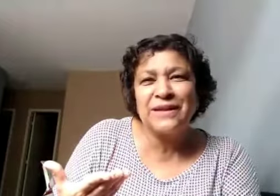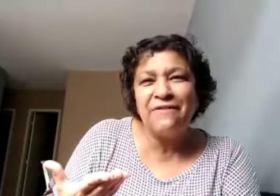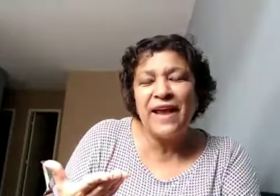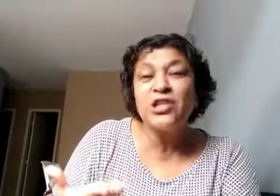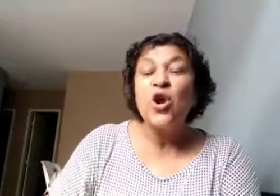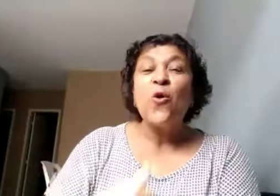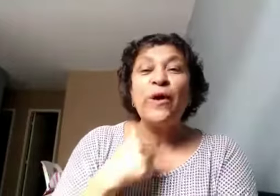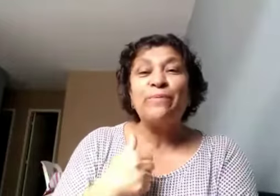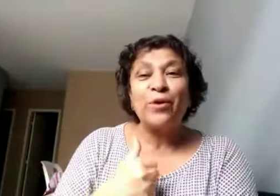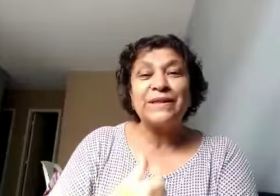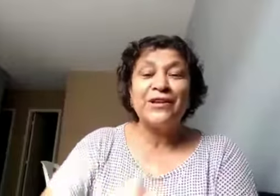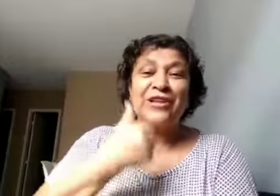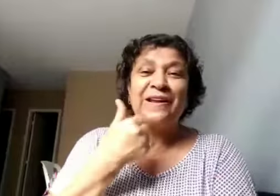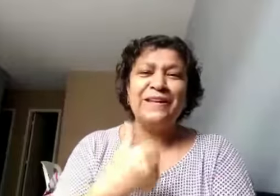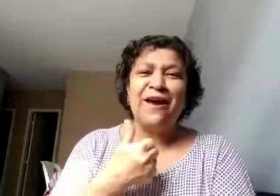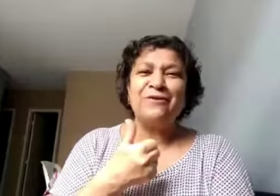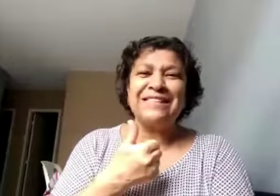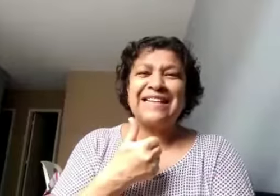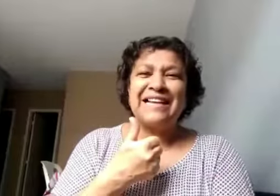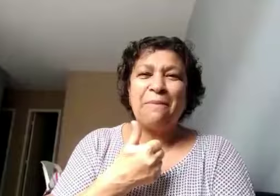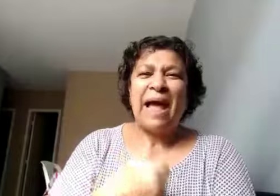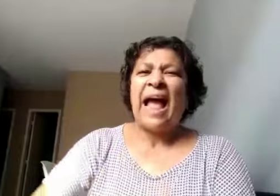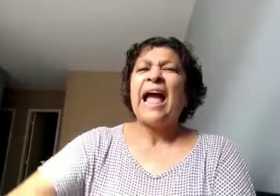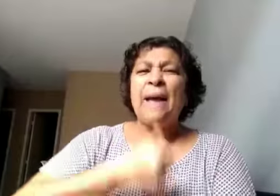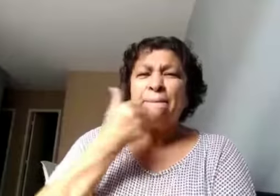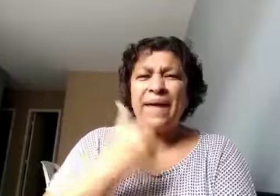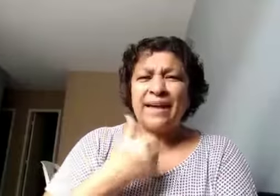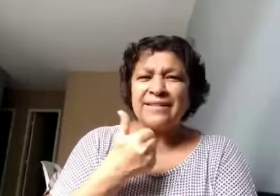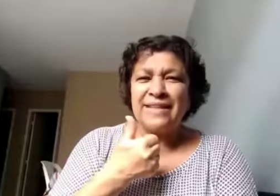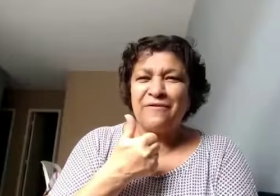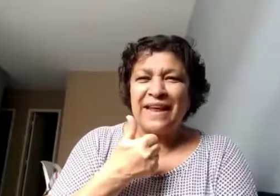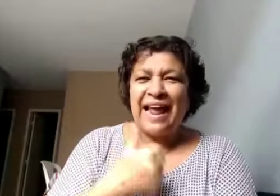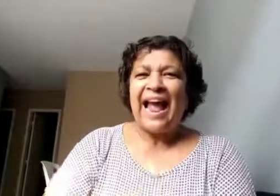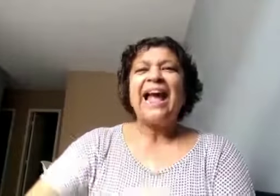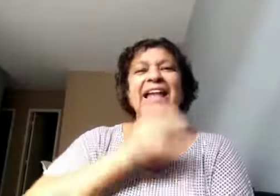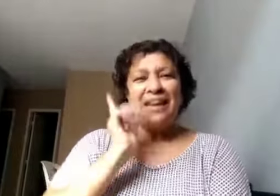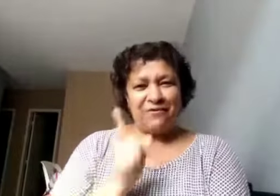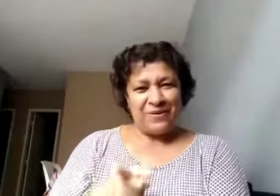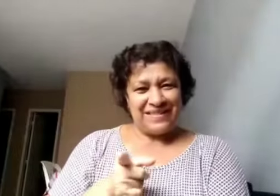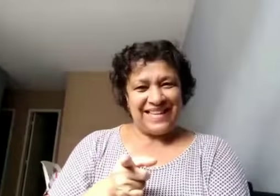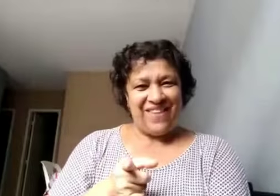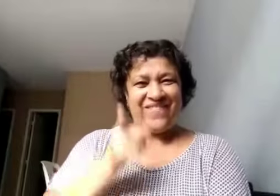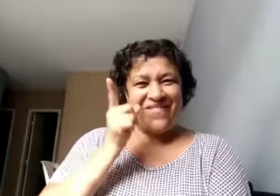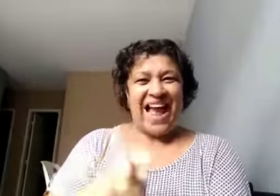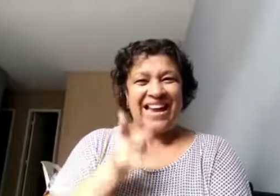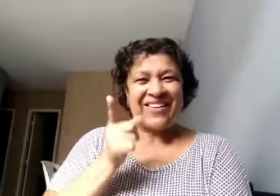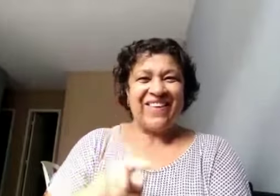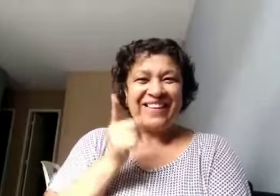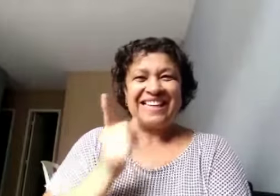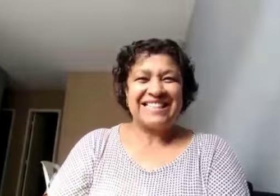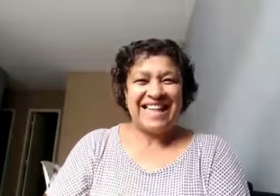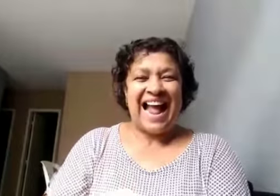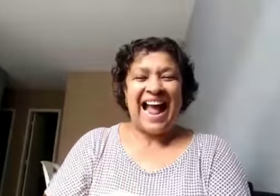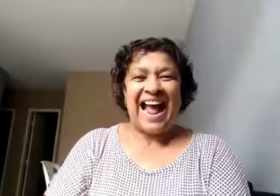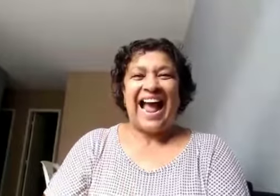outra vez. O importante é não desanimar. Perseverar e você vai conquistar.